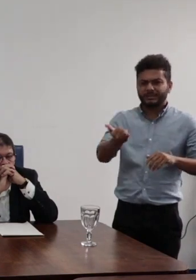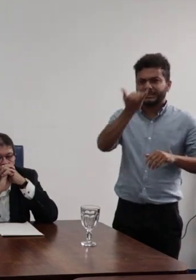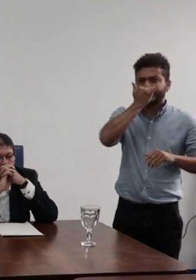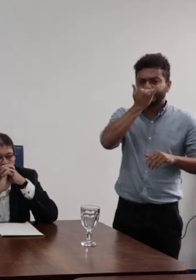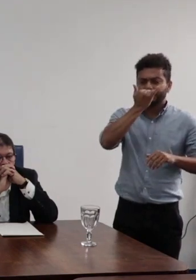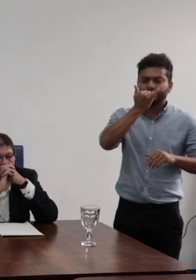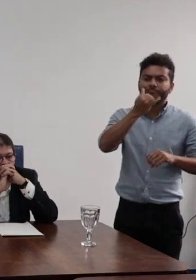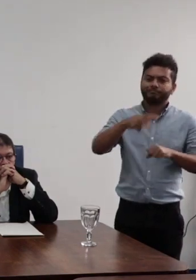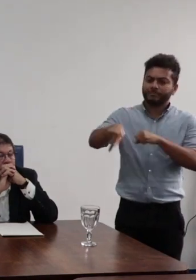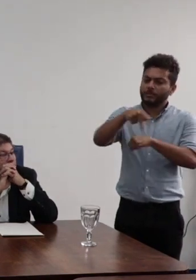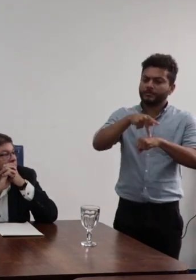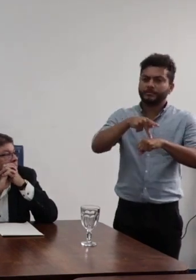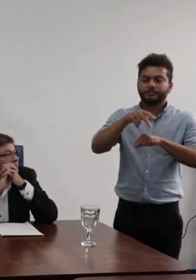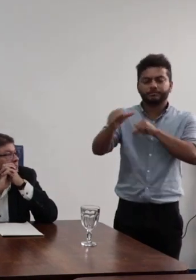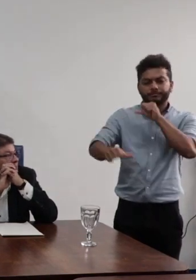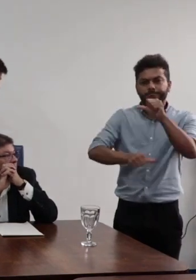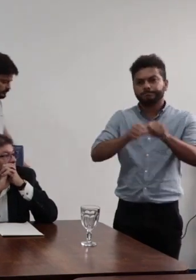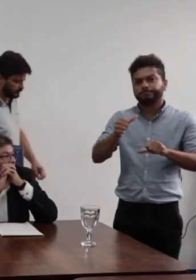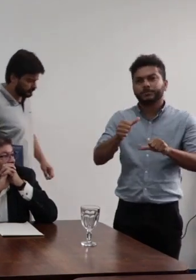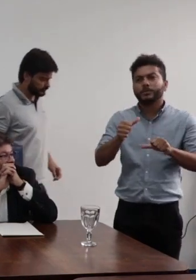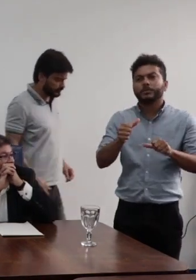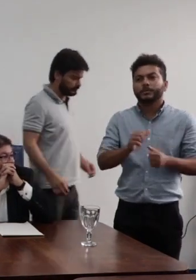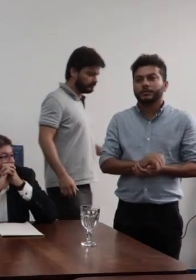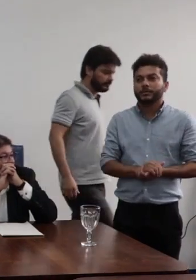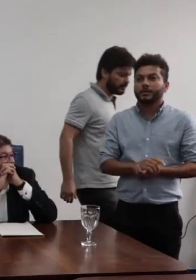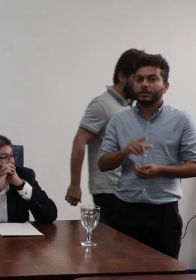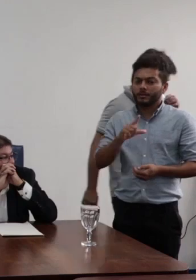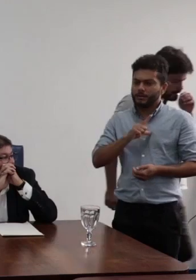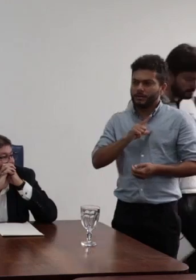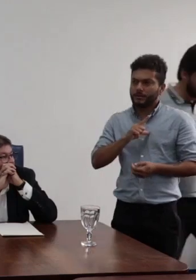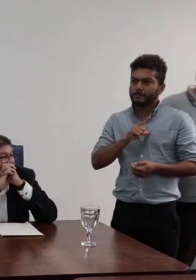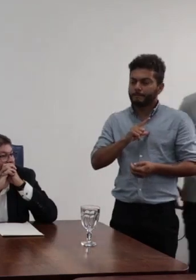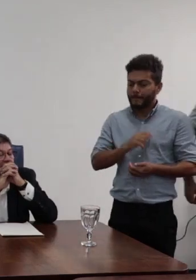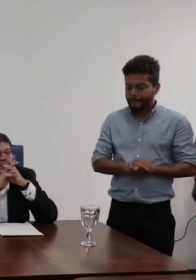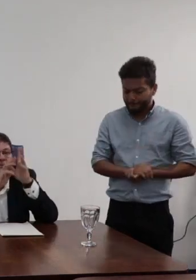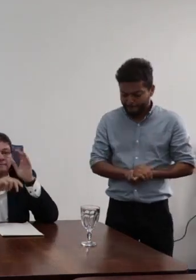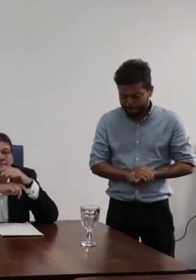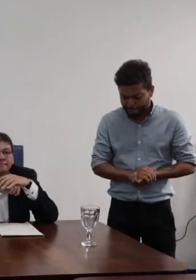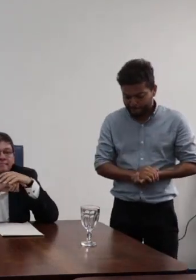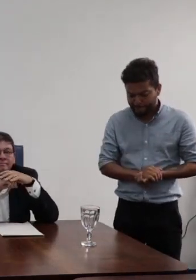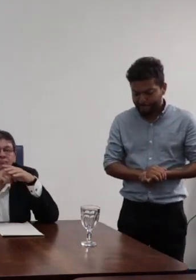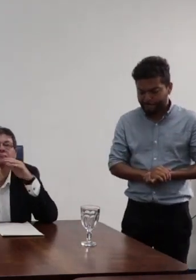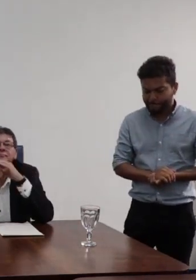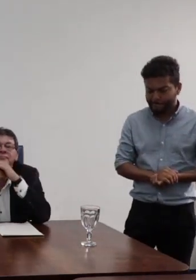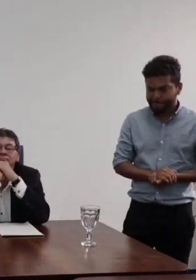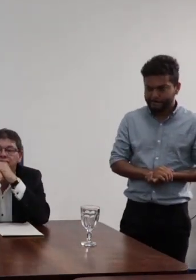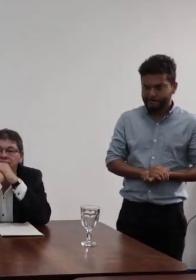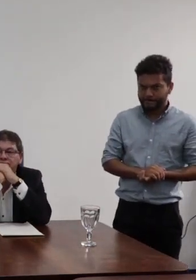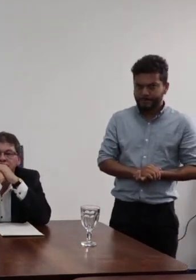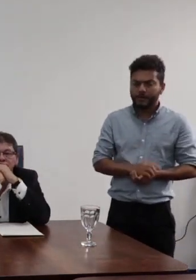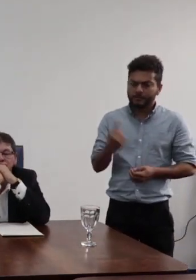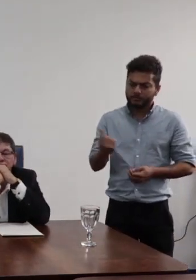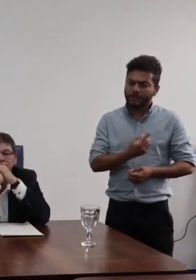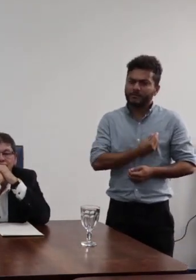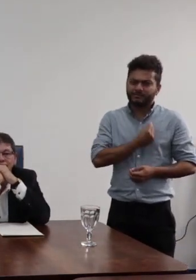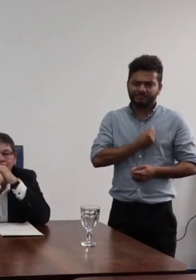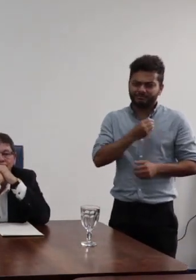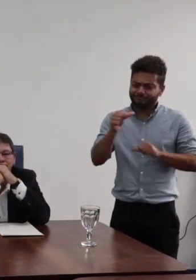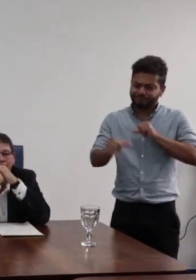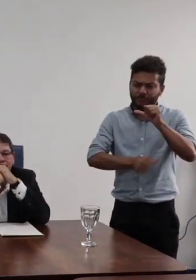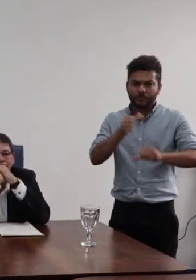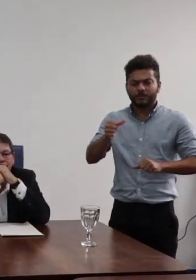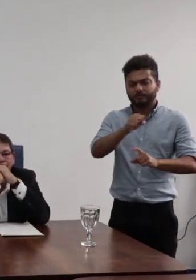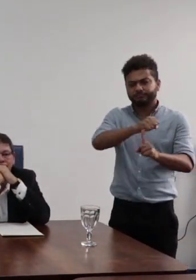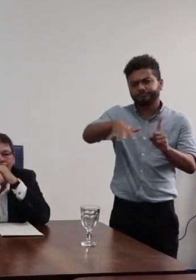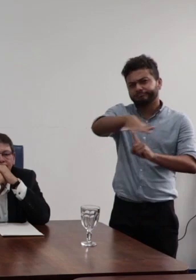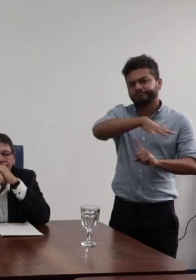e que modificou de forma radical as nossas vidas, a vida de toda